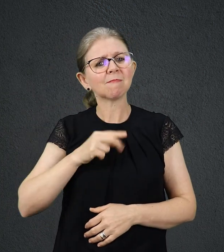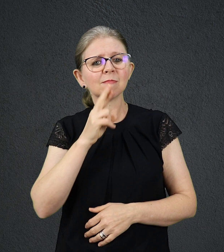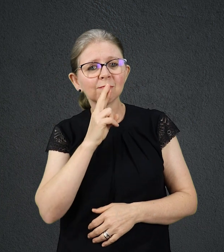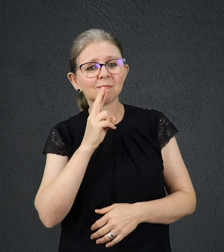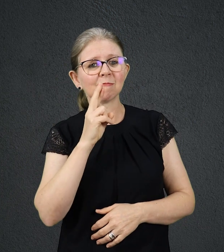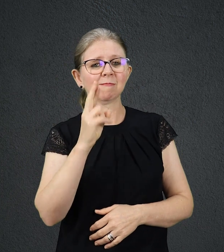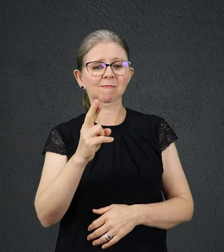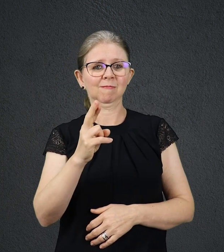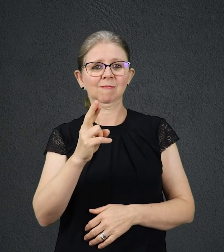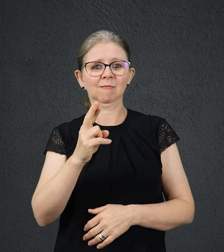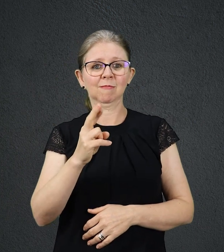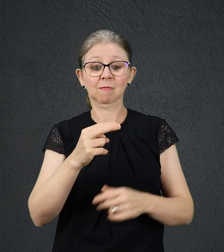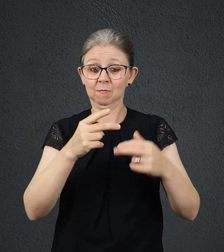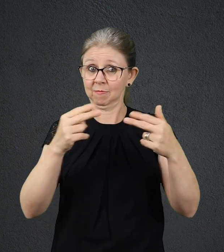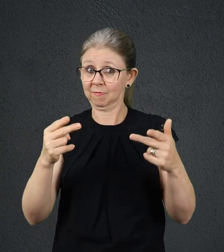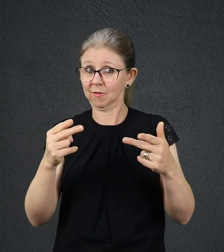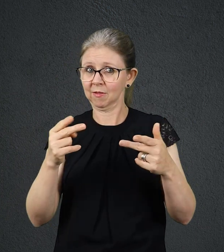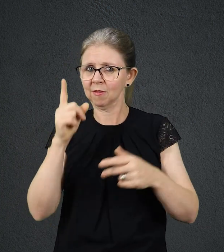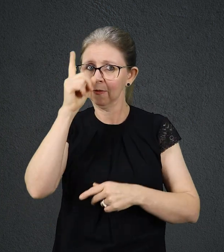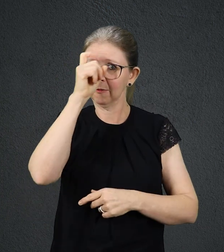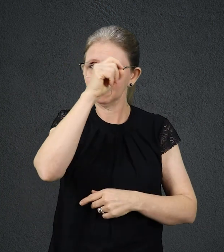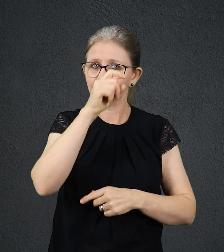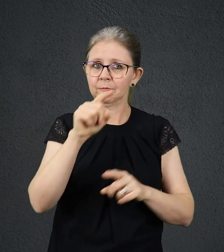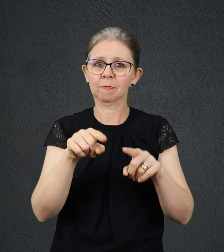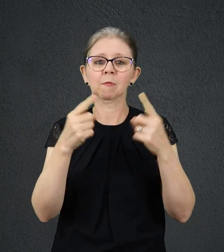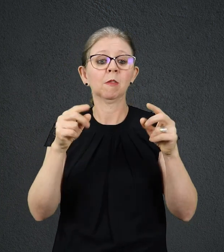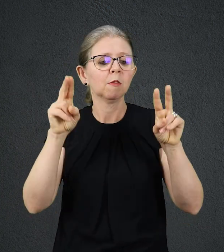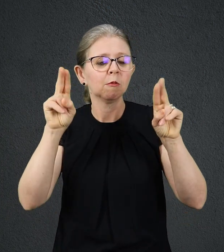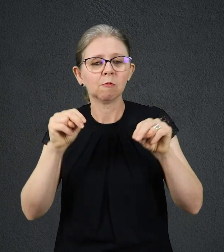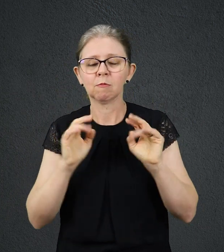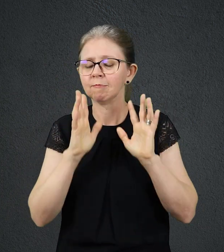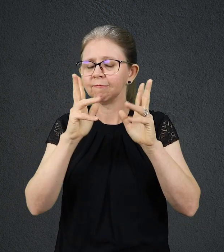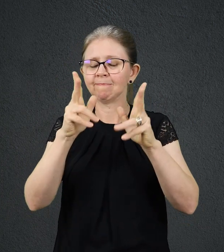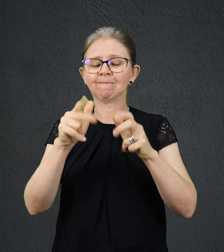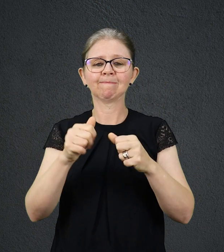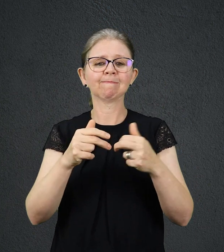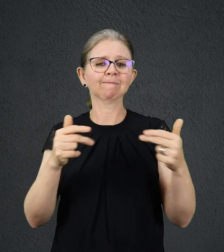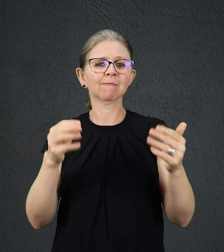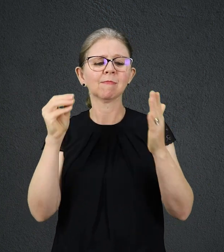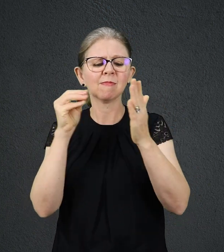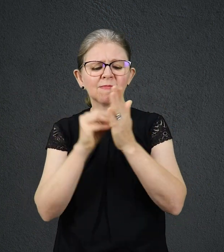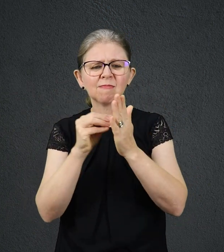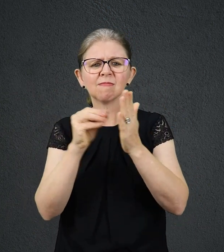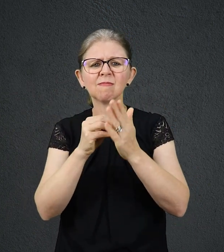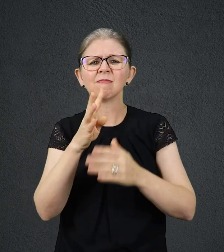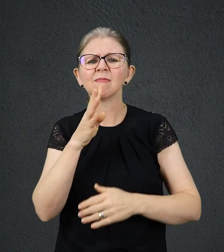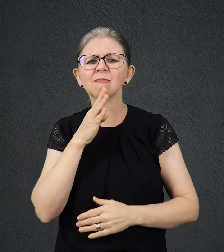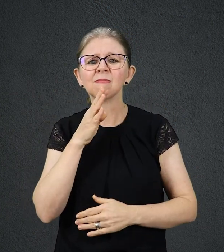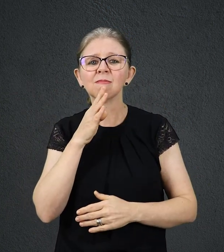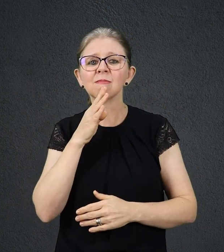complexos e difíceis, mas não para tudo. Falta-lhe, principalmente, conhecimento sobre o futuro,